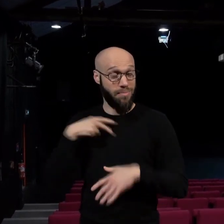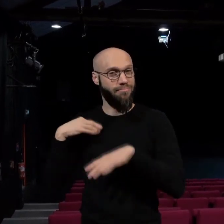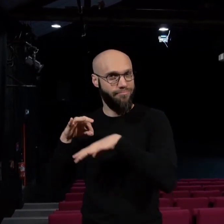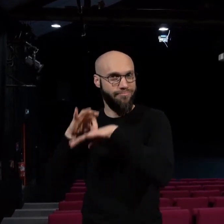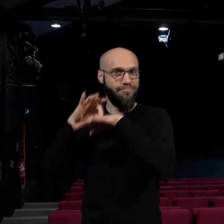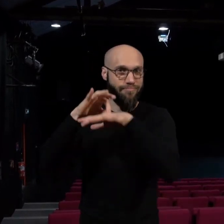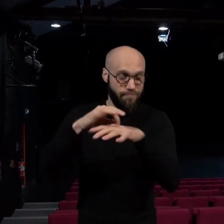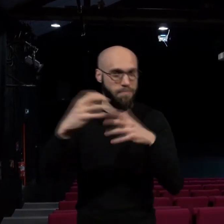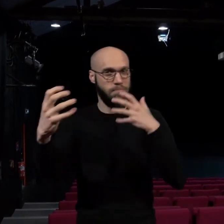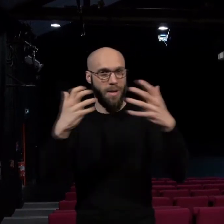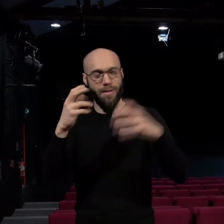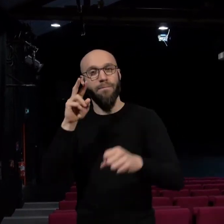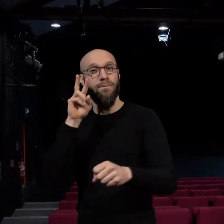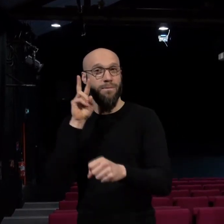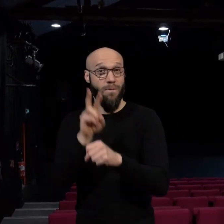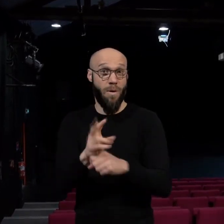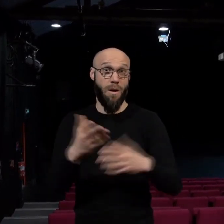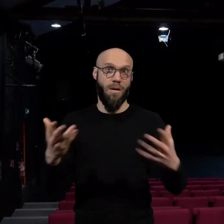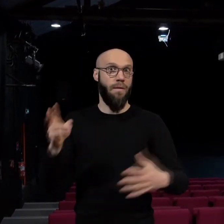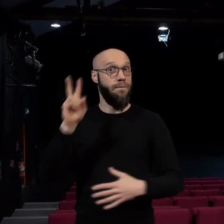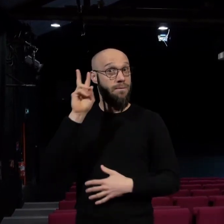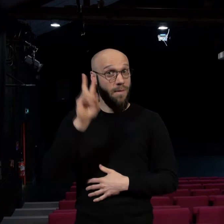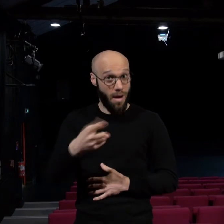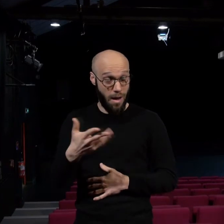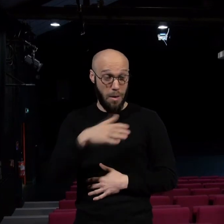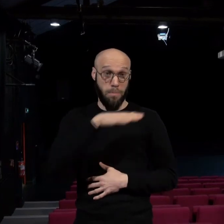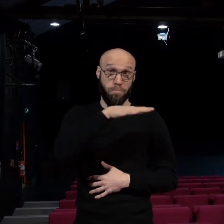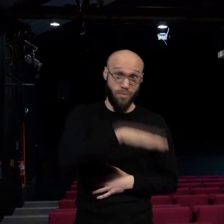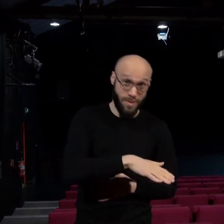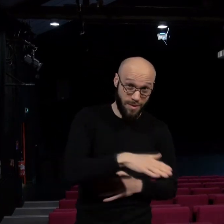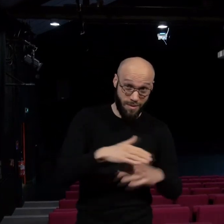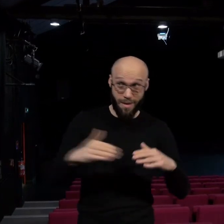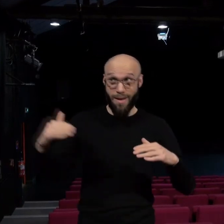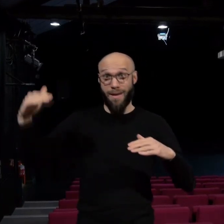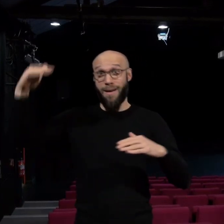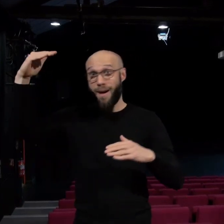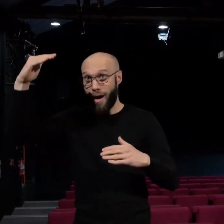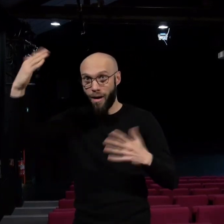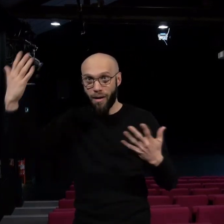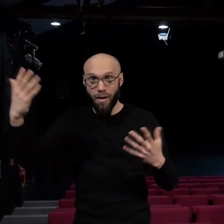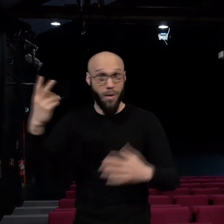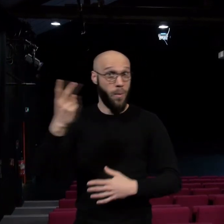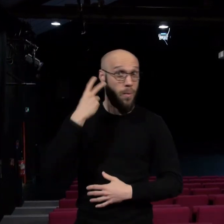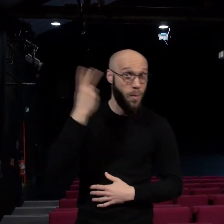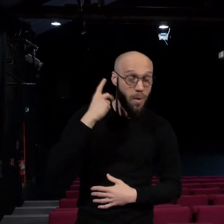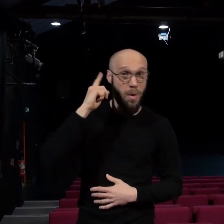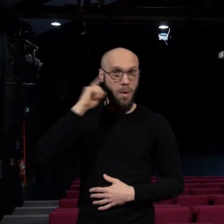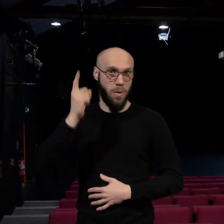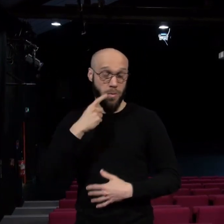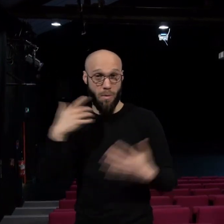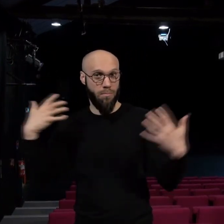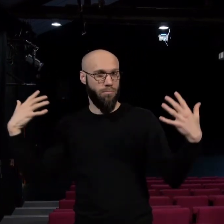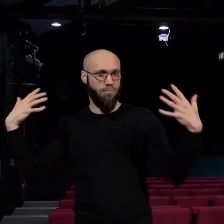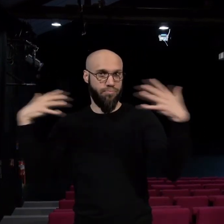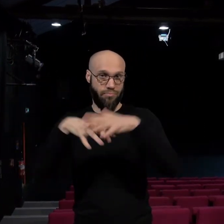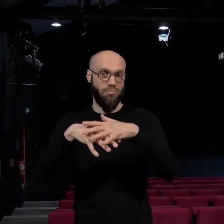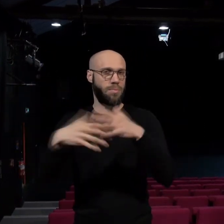accompagné des élèves à ce spectacle. Le public était composé de petits et grands, d'entendants et de sourds. Et c'était vraiment